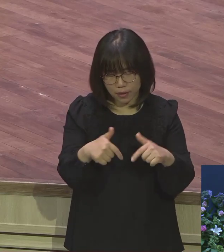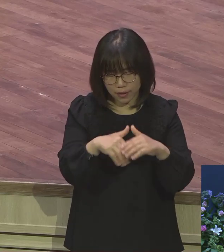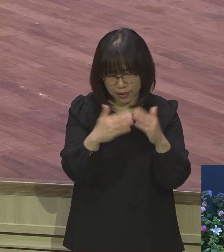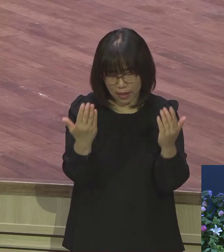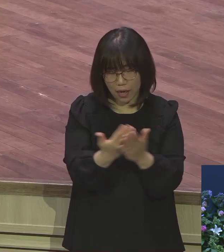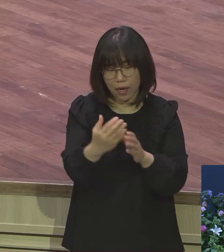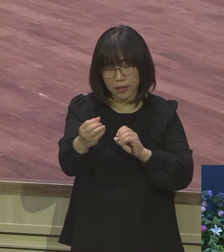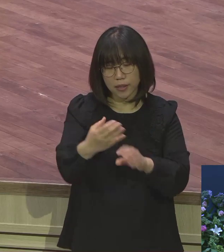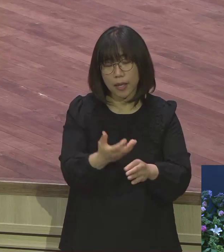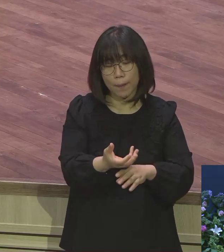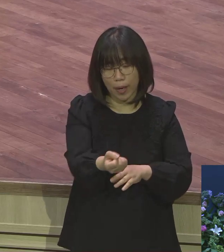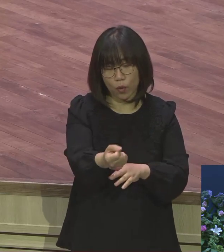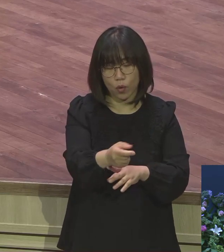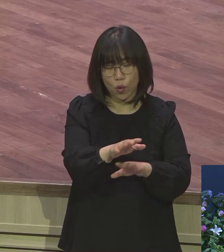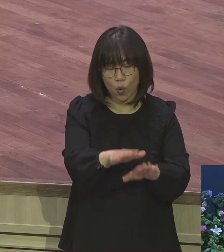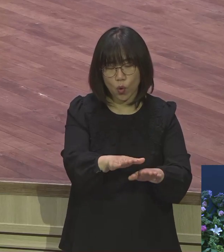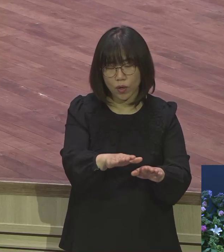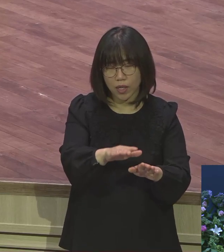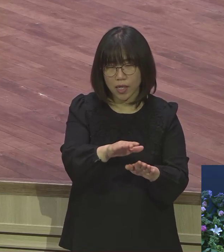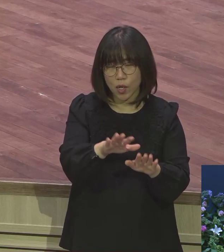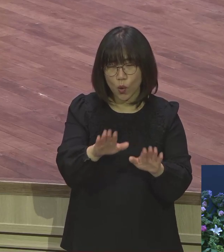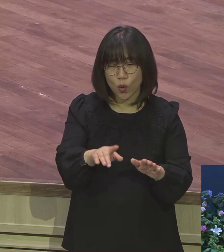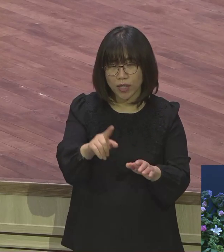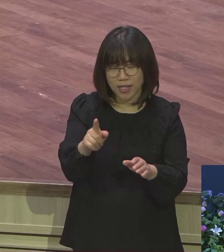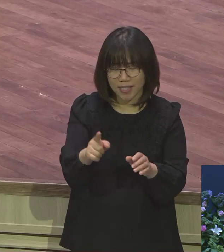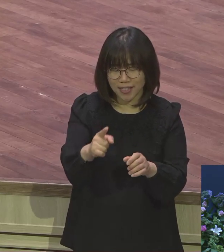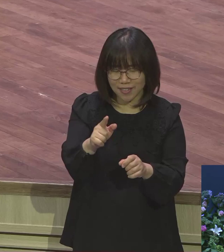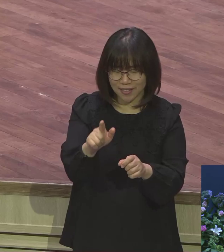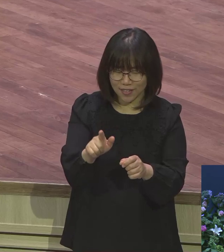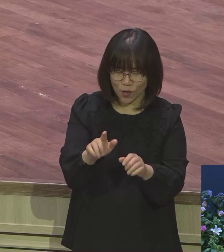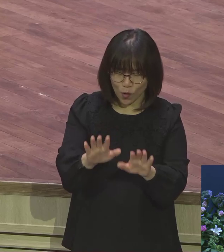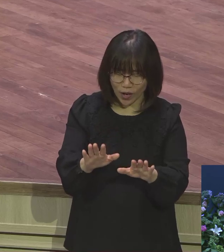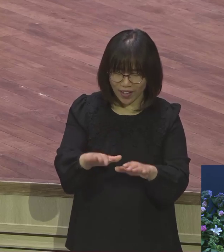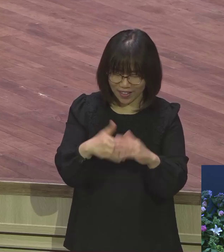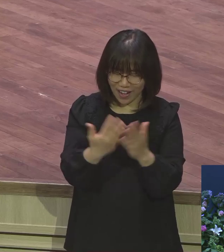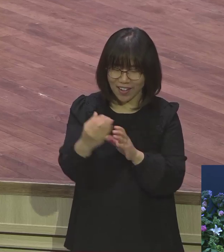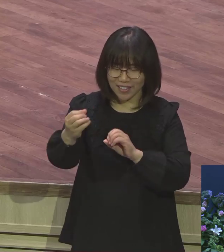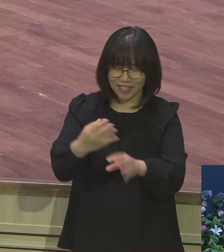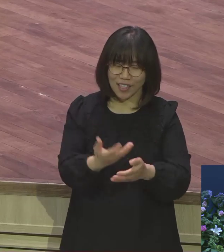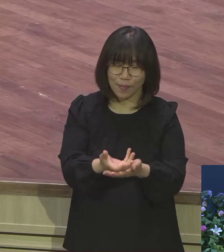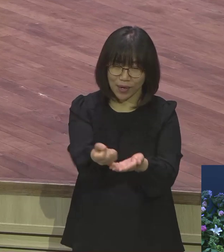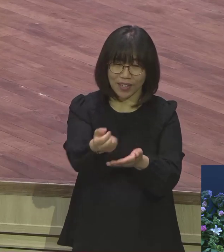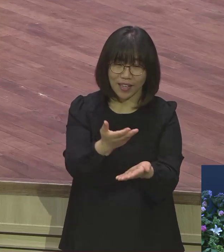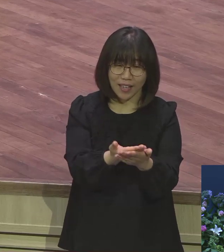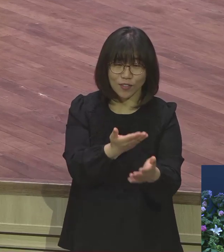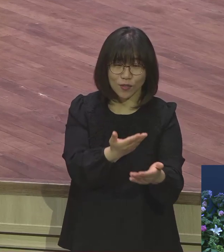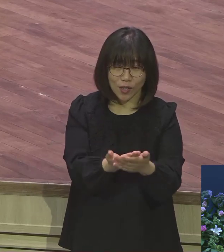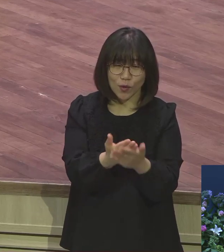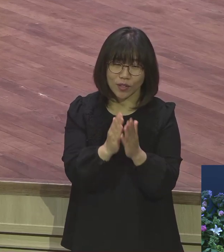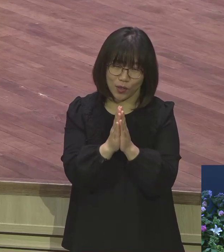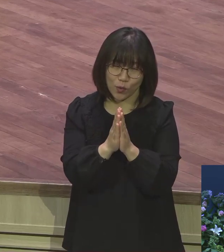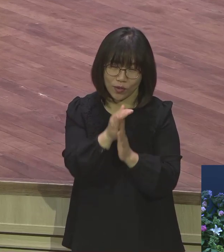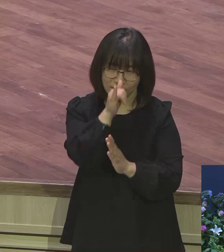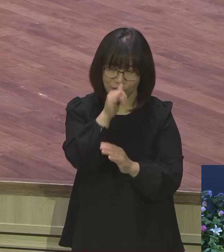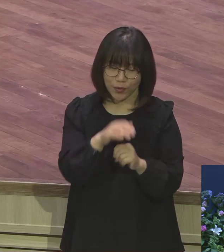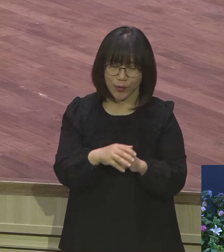믿음에 도전해 보시기 바랍니다 그래서 하나님의 은약에 내 삶 속에 어떻게 구체적으로